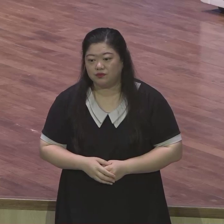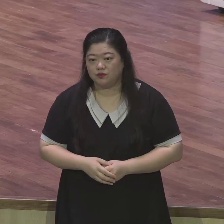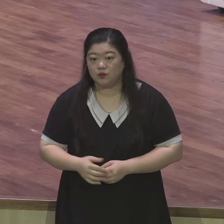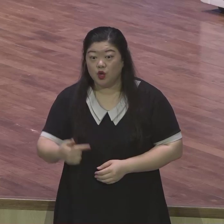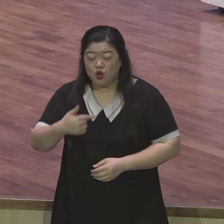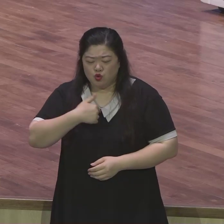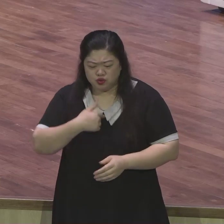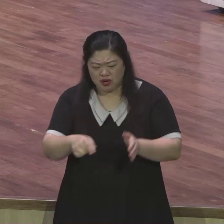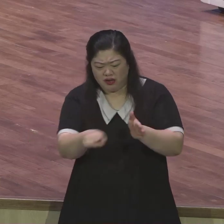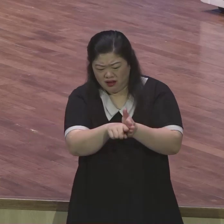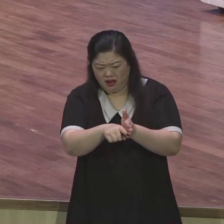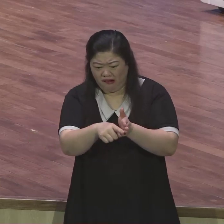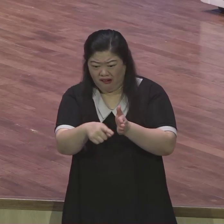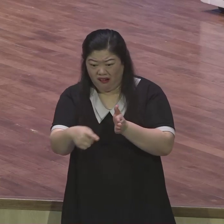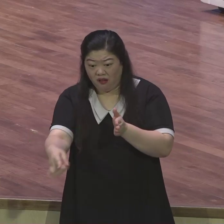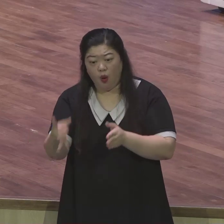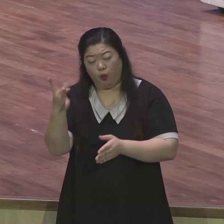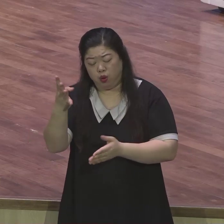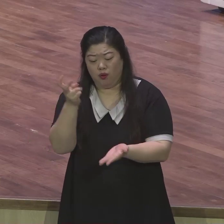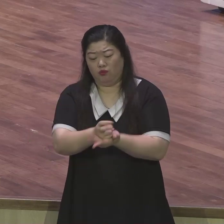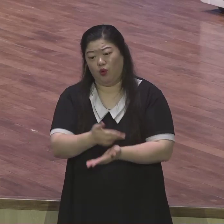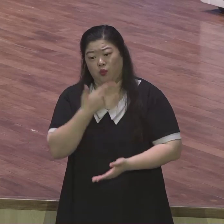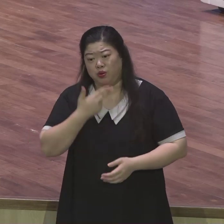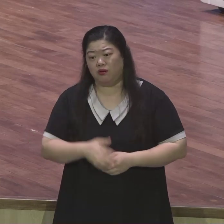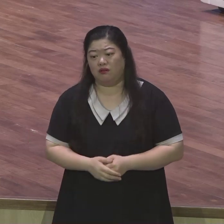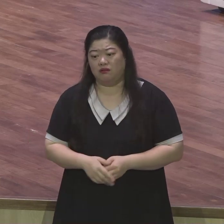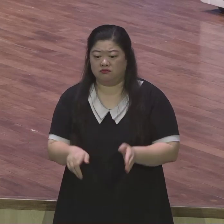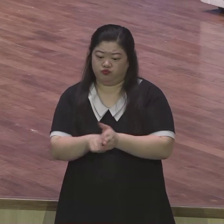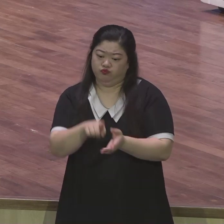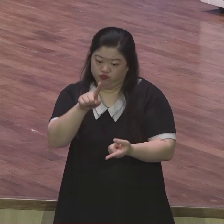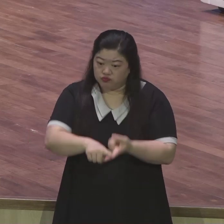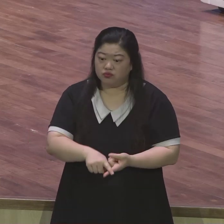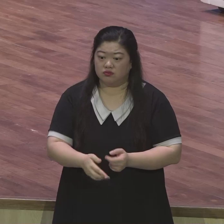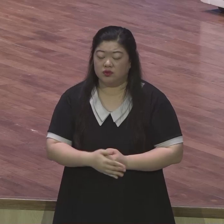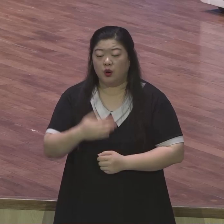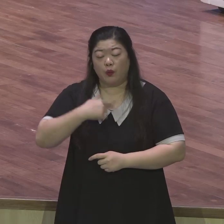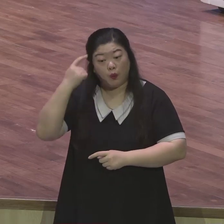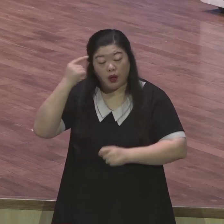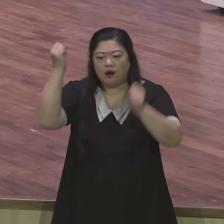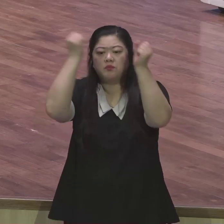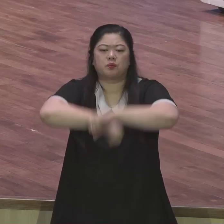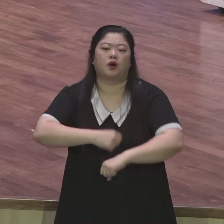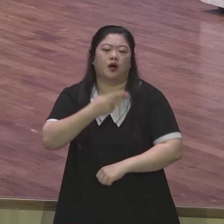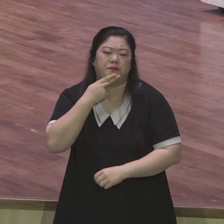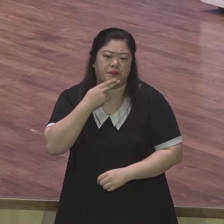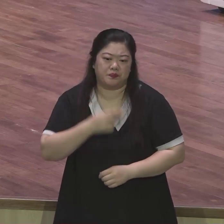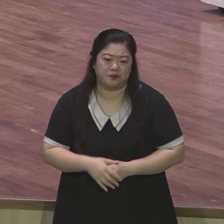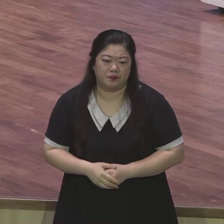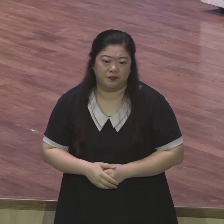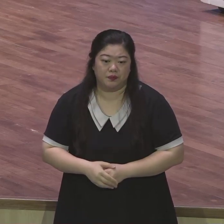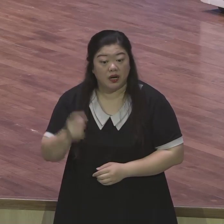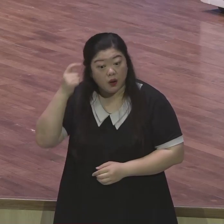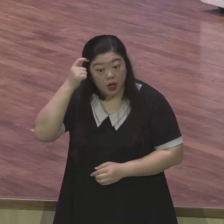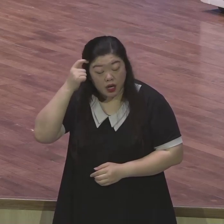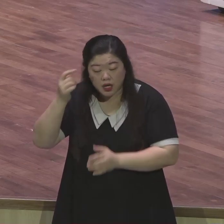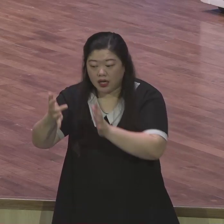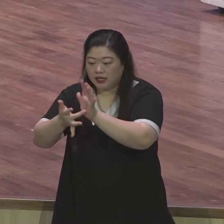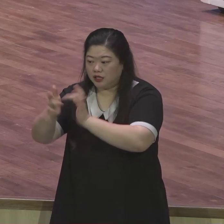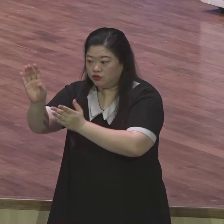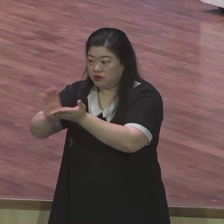멸망할 자가 아니요 선포합니다 멸망할 자가 아니라는 거예요 왜냐? 그리스도 예수가 우리 인생의 주인이기 때문에